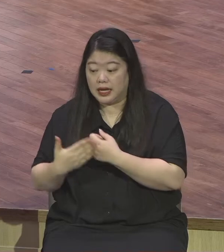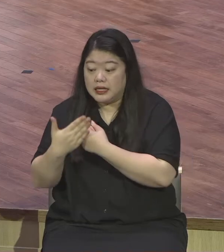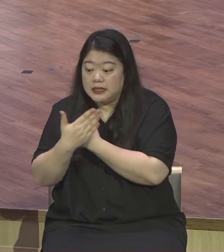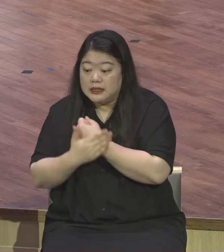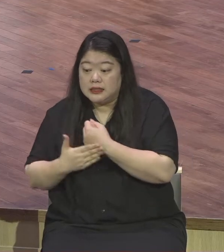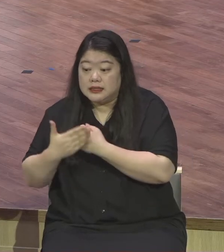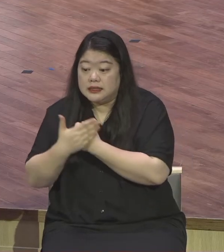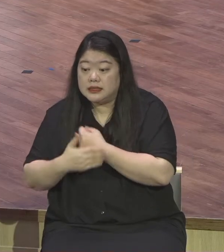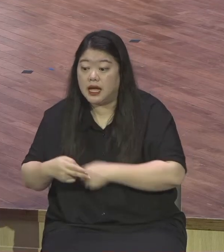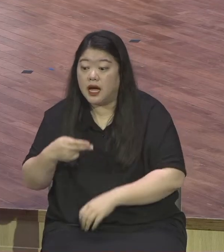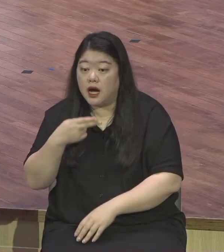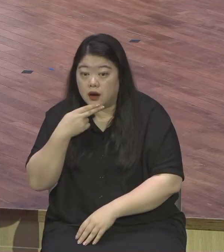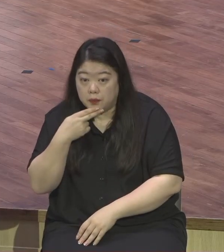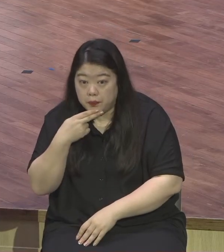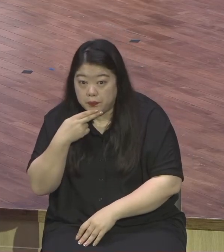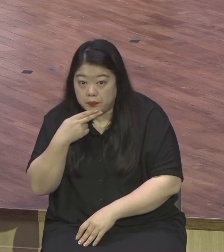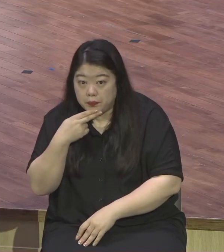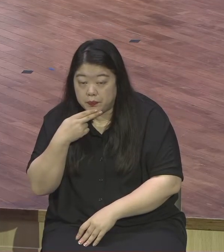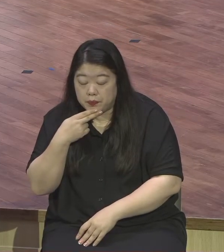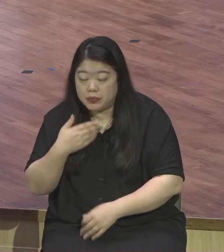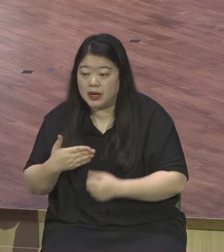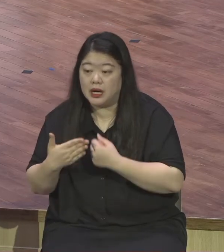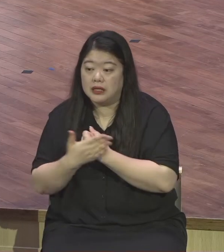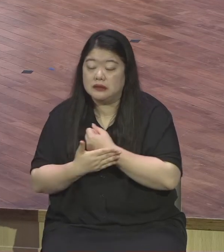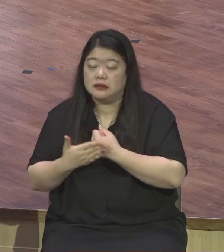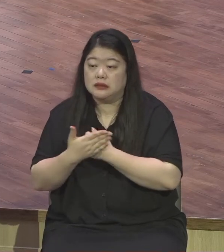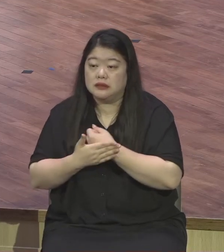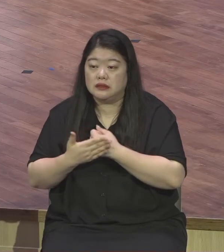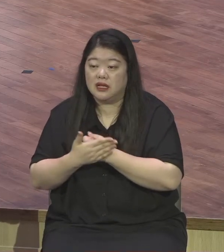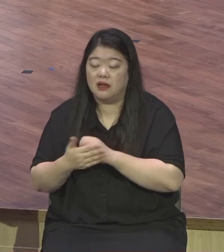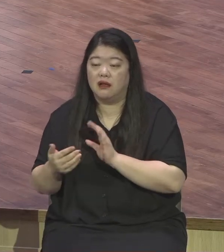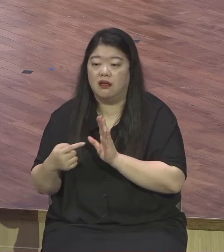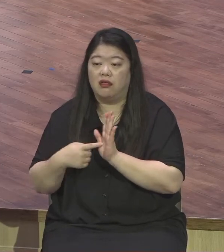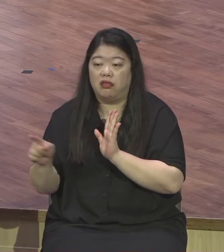꺼질지 모르는 인생 그야말로